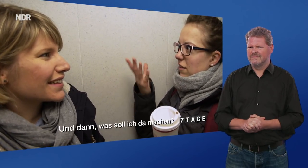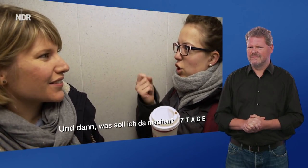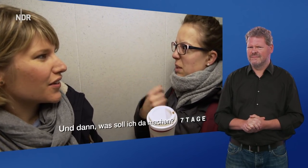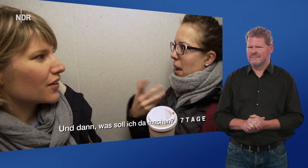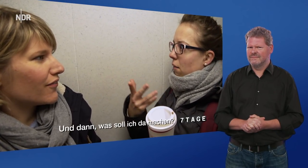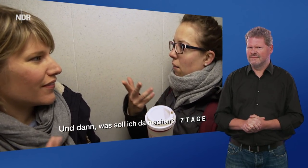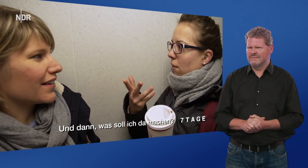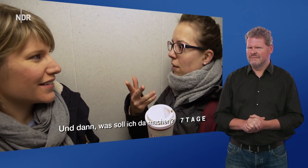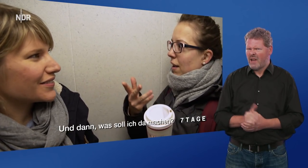Ja,